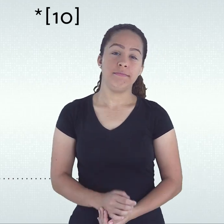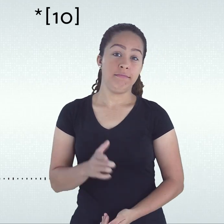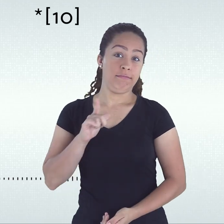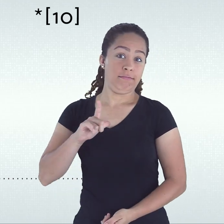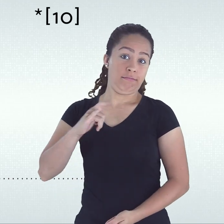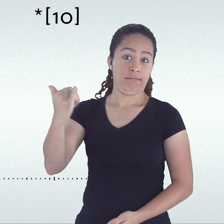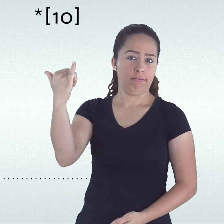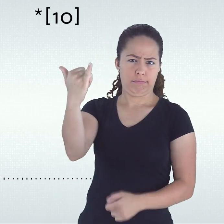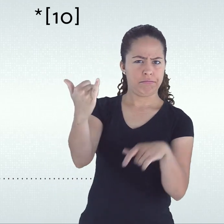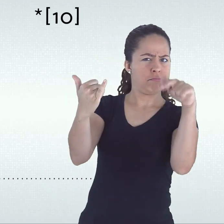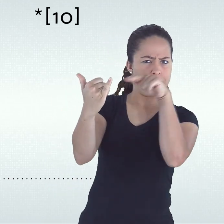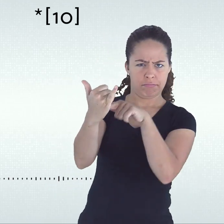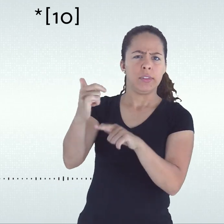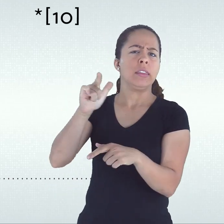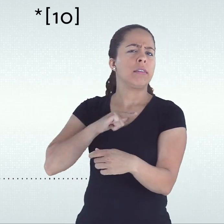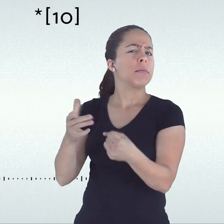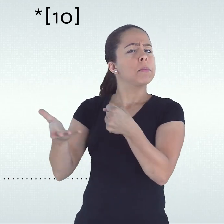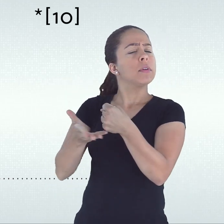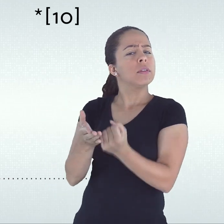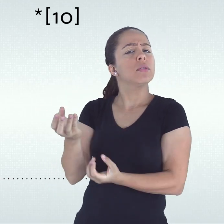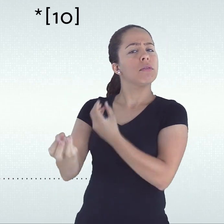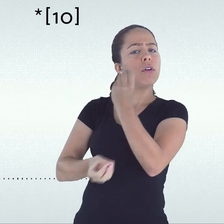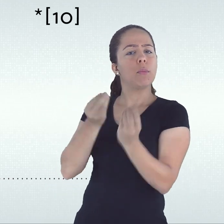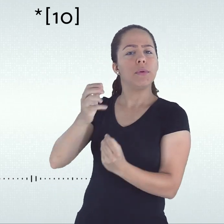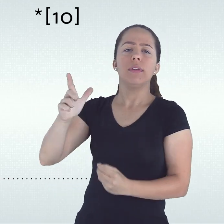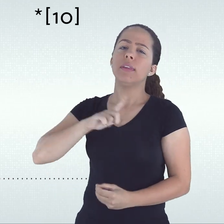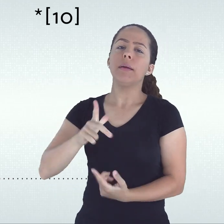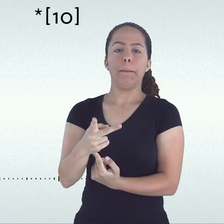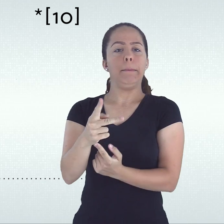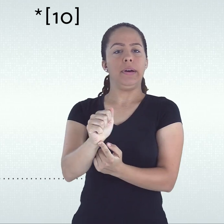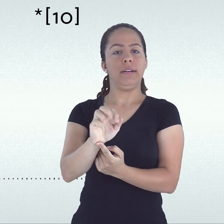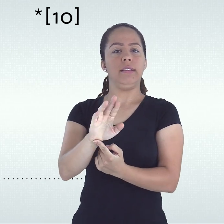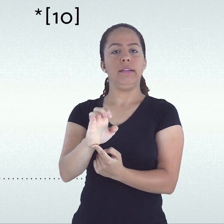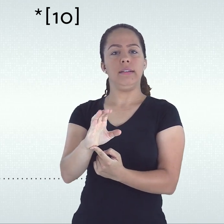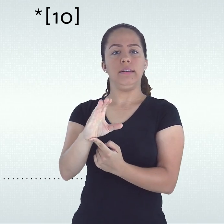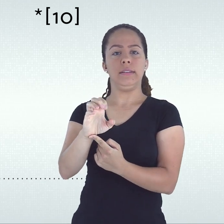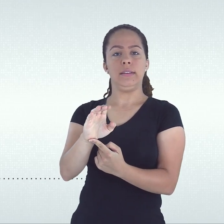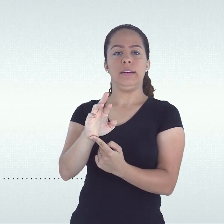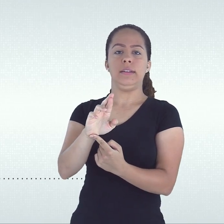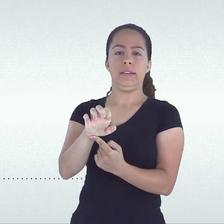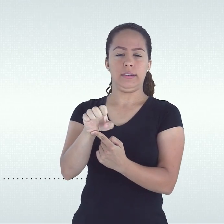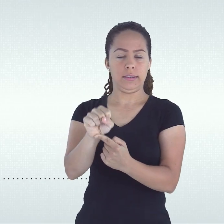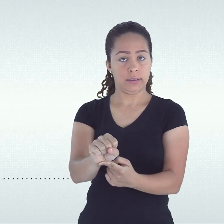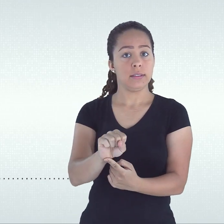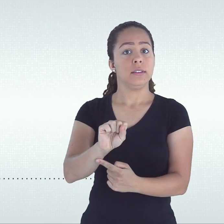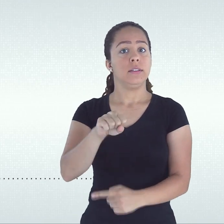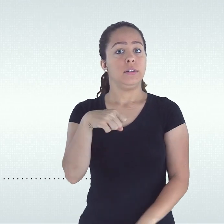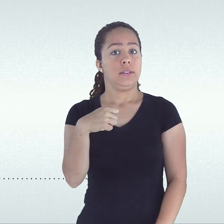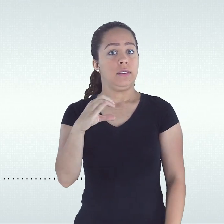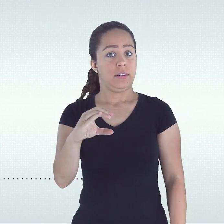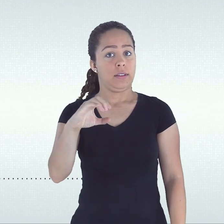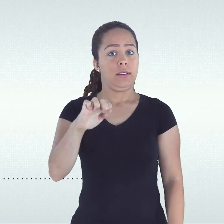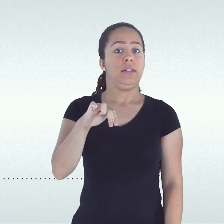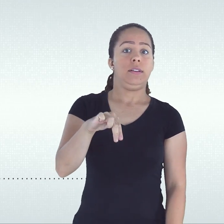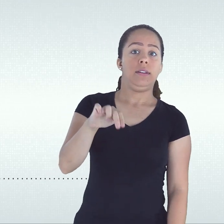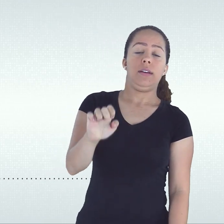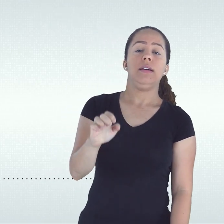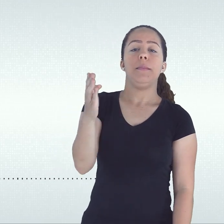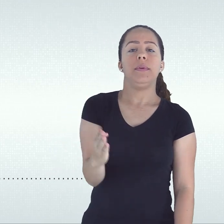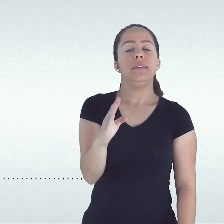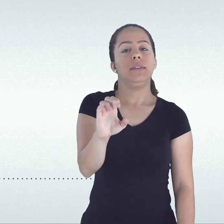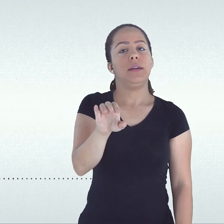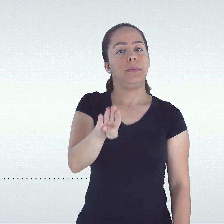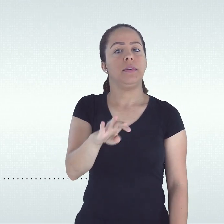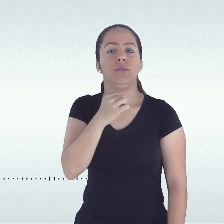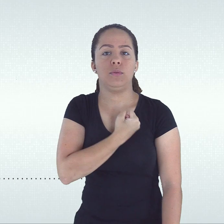A afirmação tem base na análise ampla realizada pelos pareceres CNE-SEB